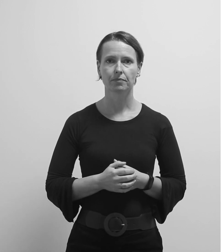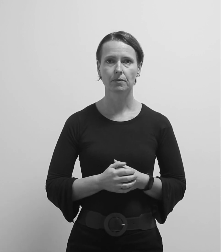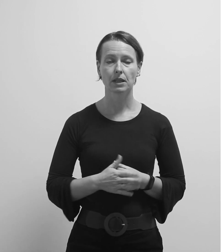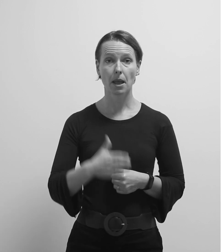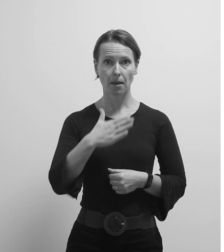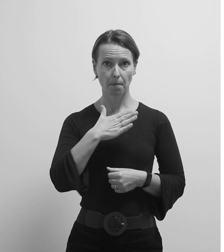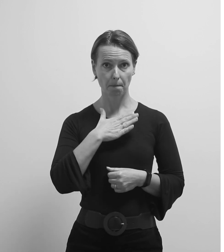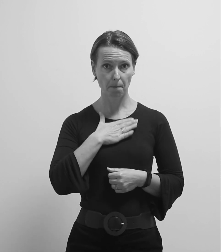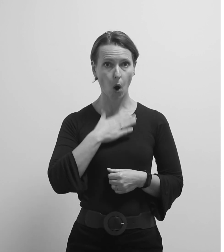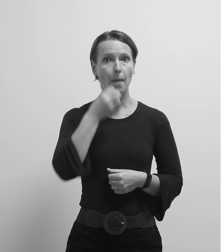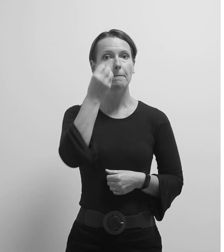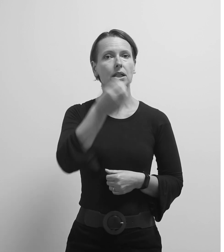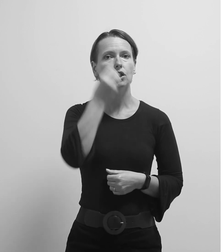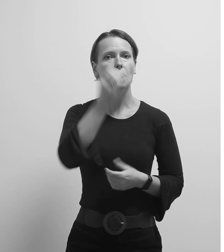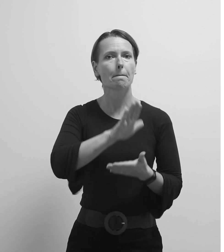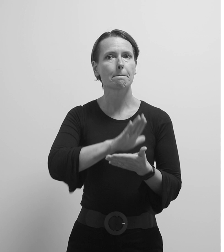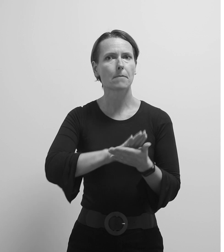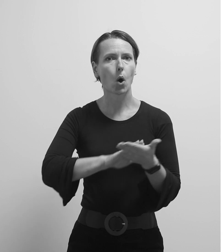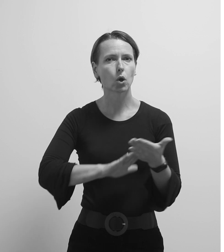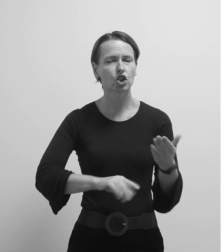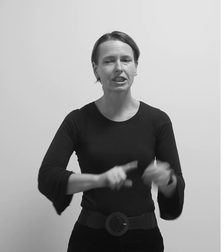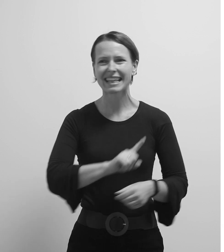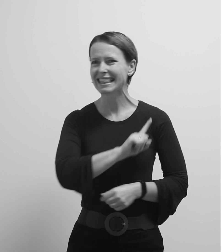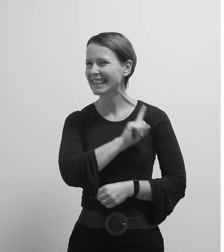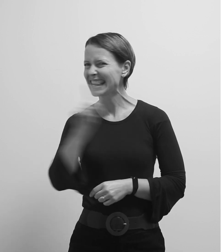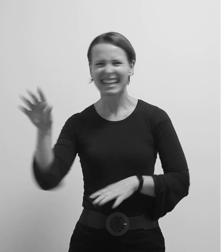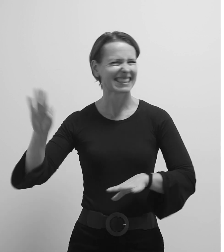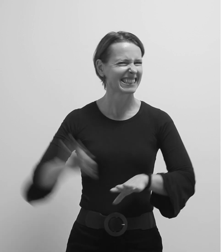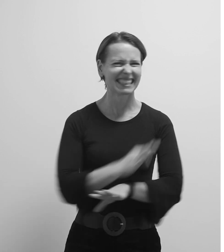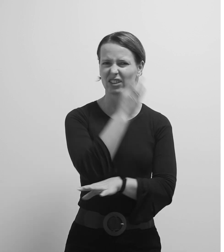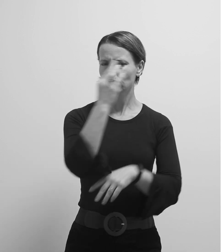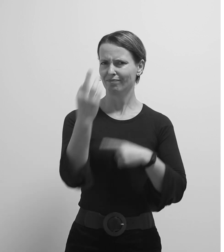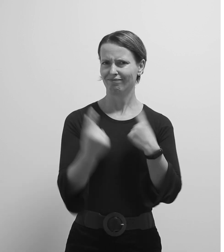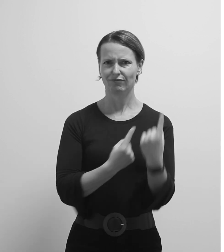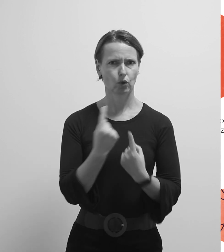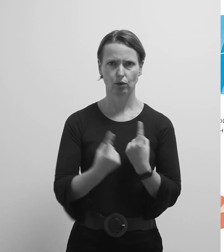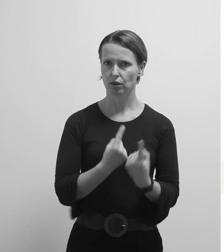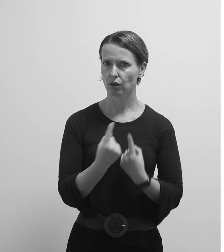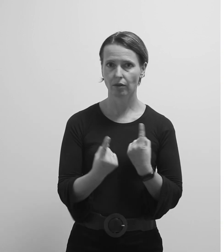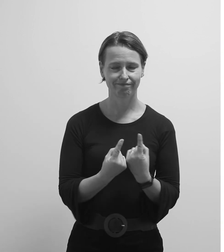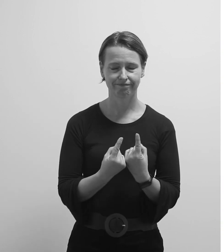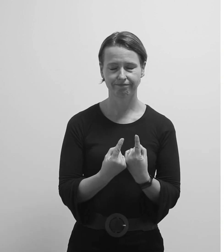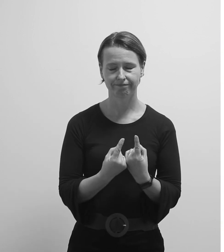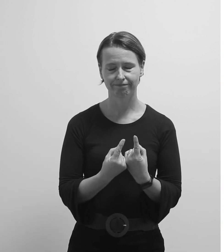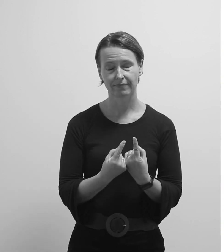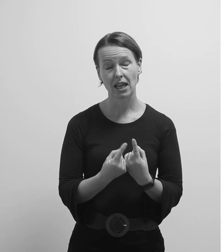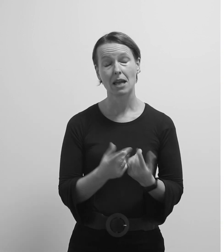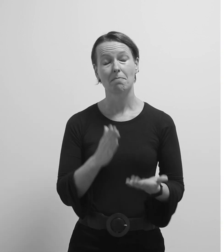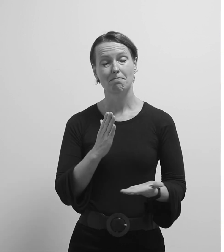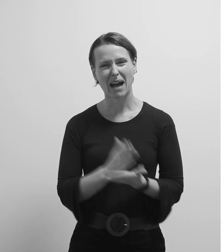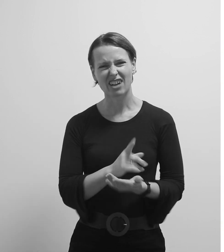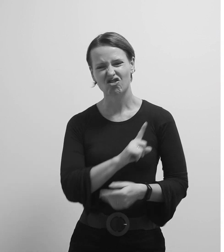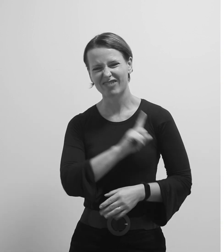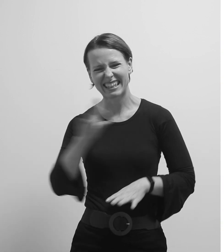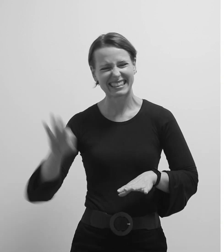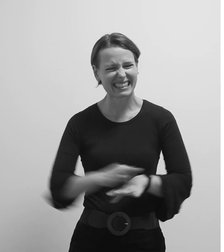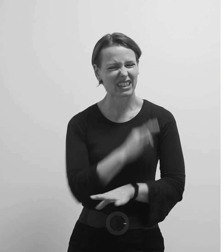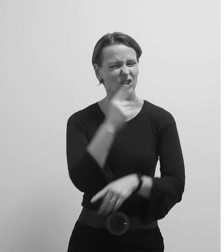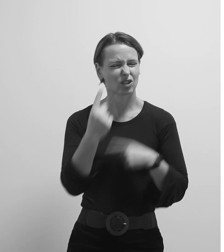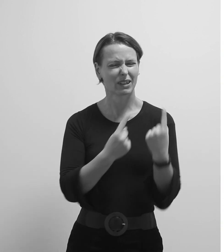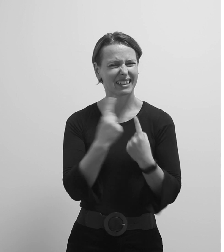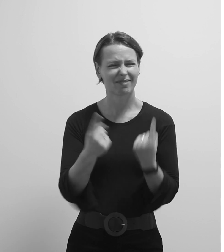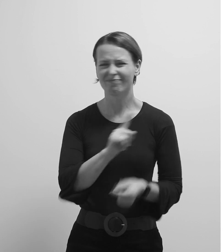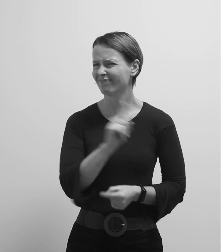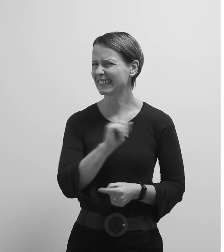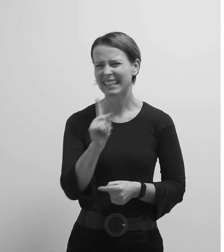Moja priča počinje nizom nesretnih slučajeva. Možda nesretni